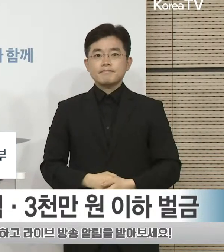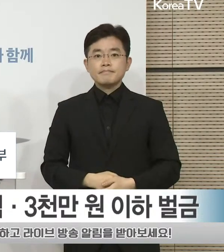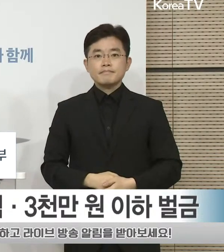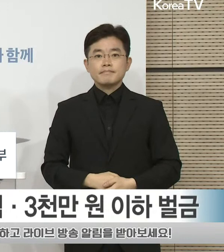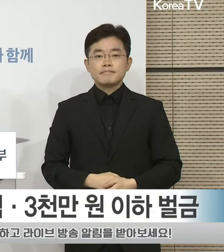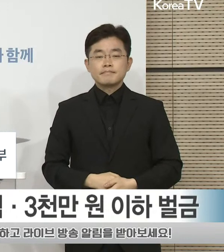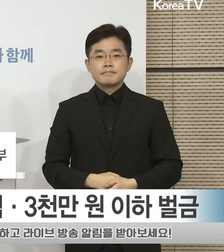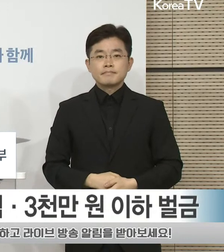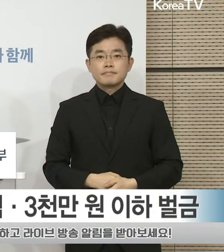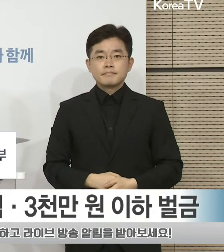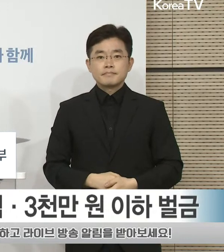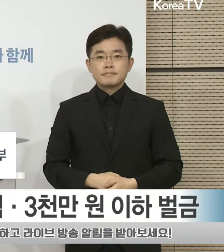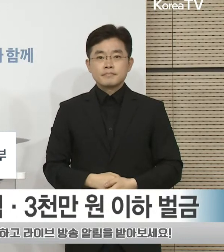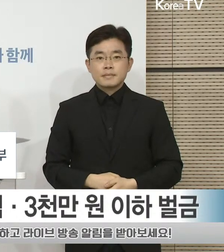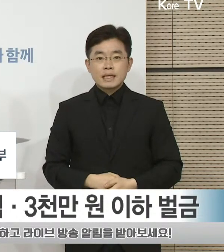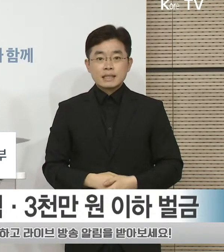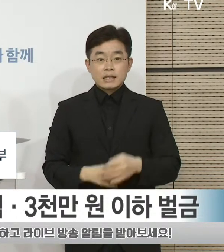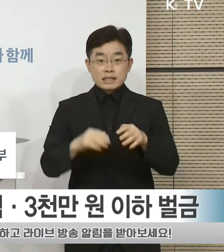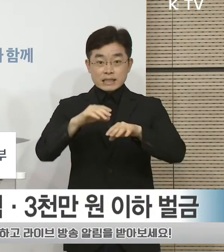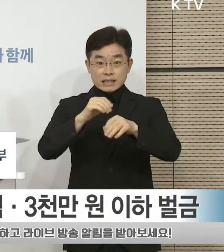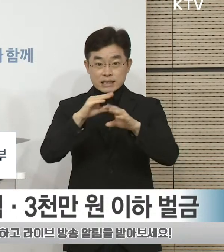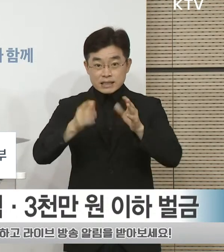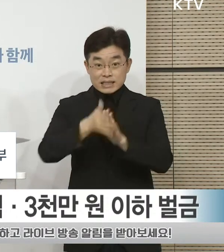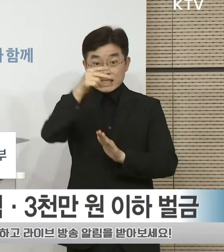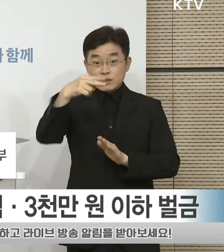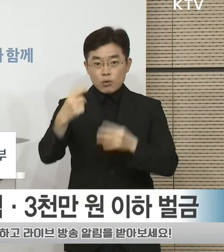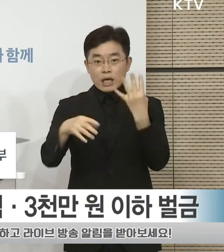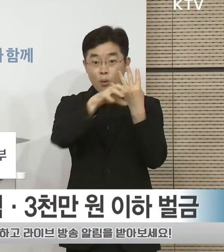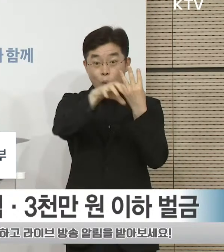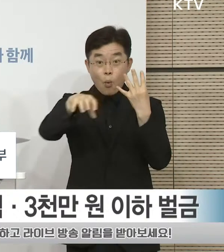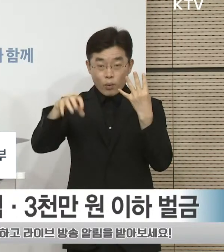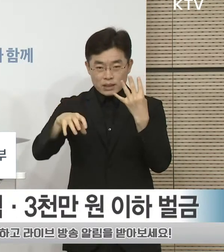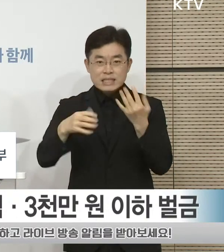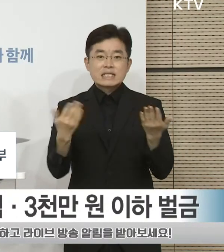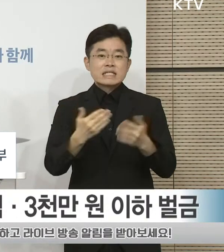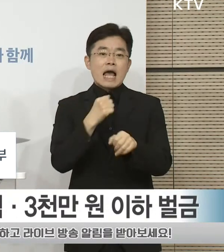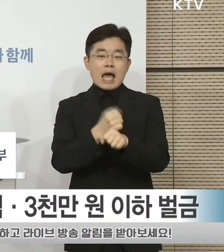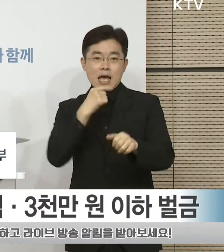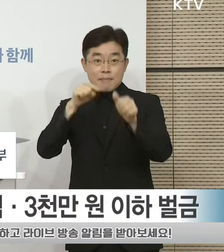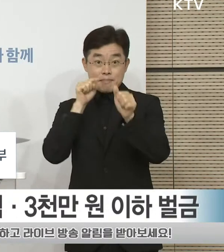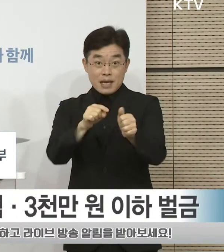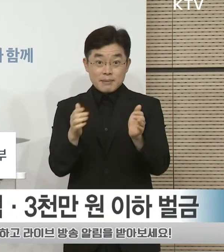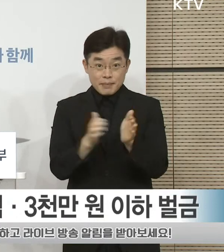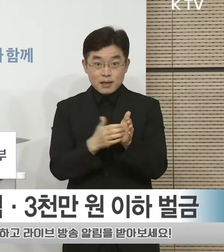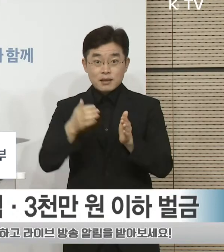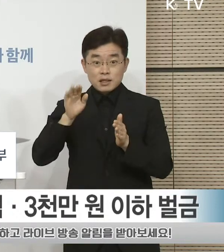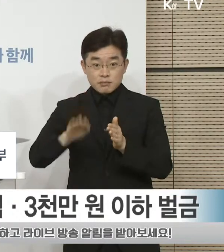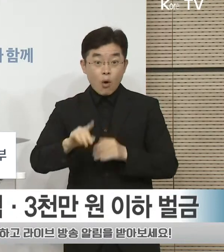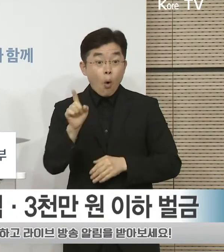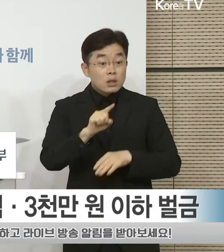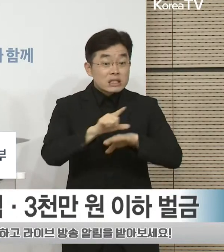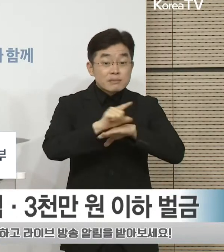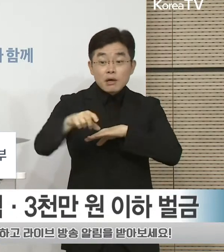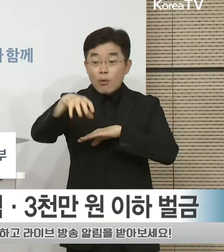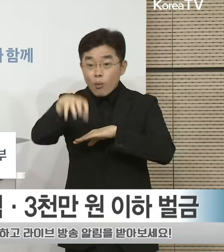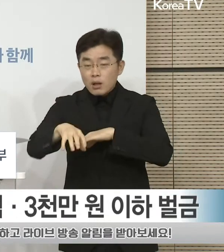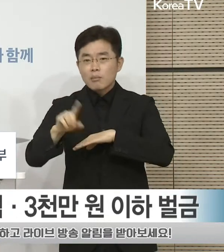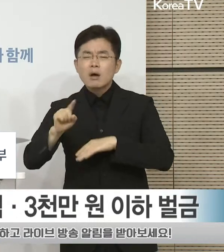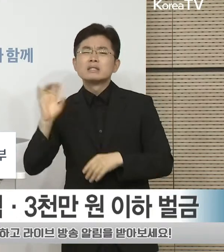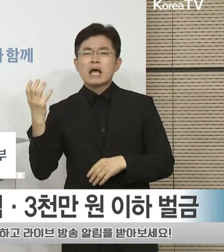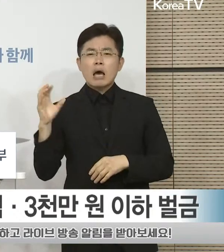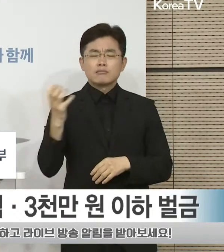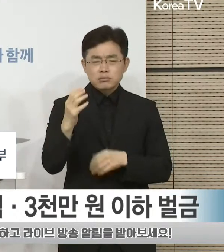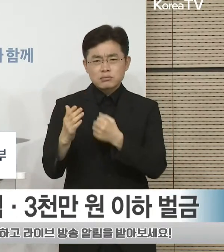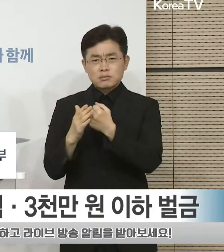현재까지 4개의 광역 시도에서 업무 개시 명령을 발령한 바 있긴 하나 일부 지역에서는 태풍 대응 등의